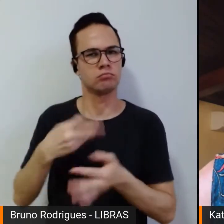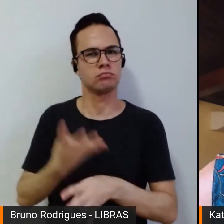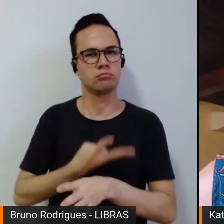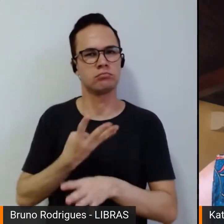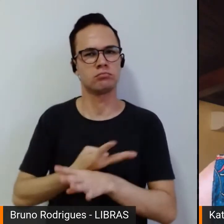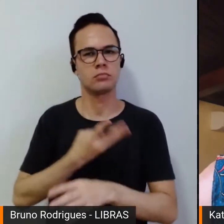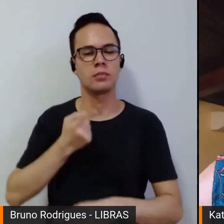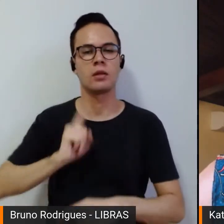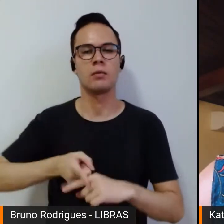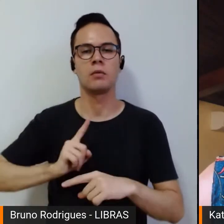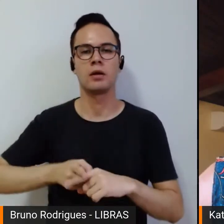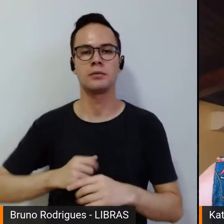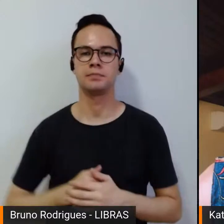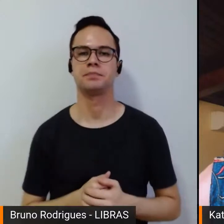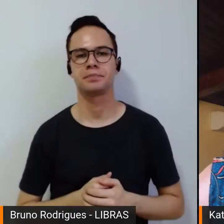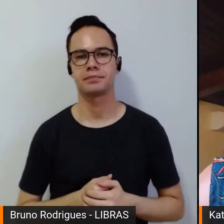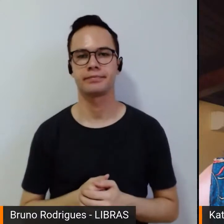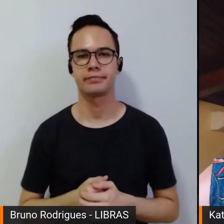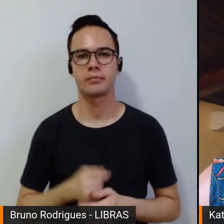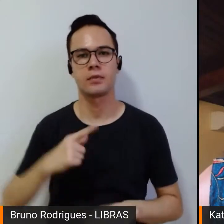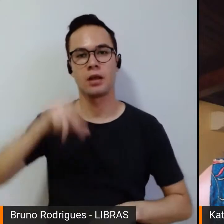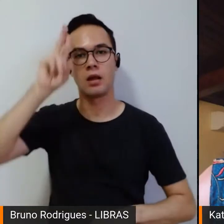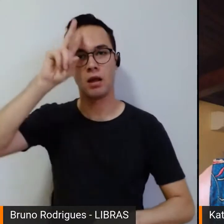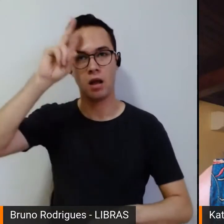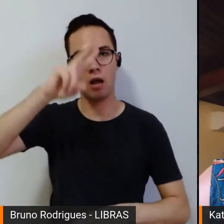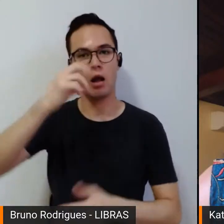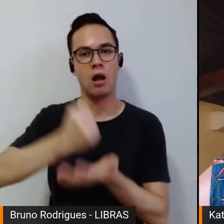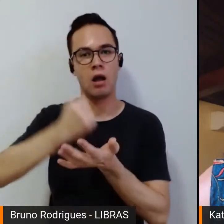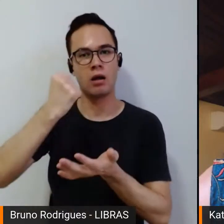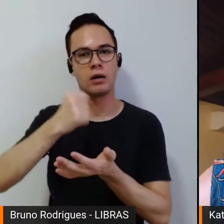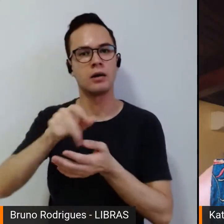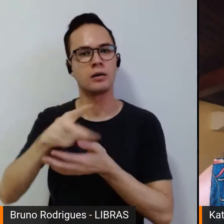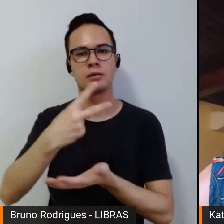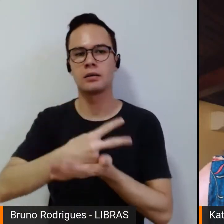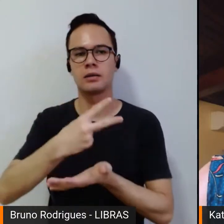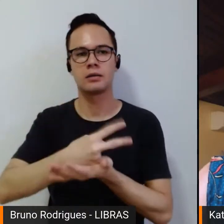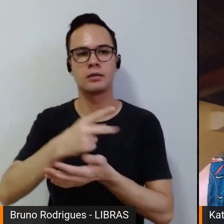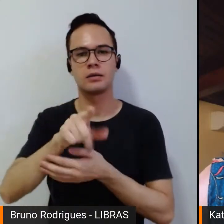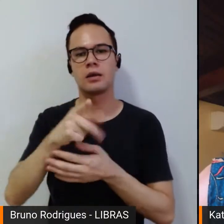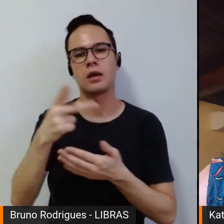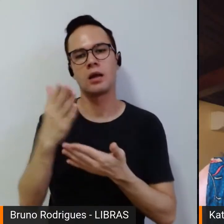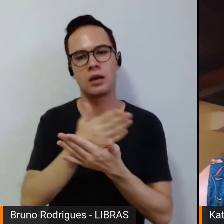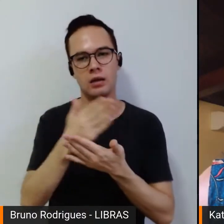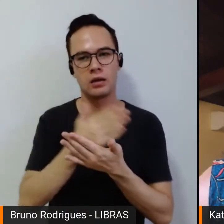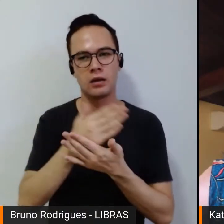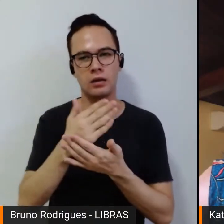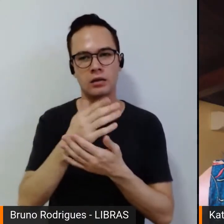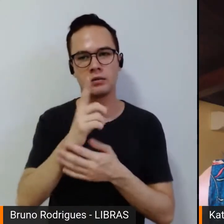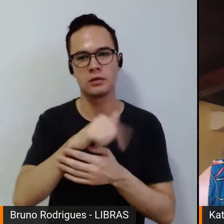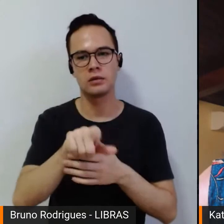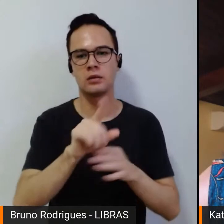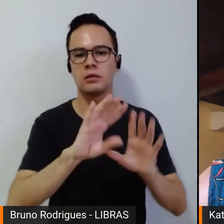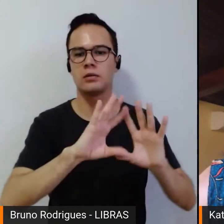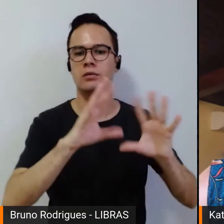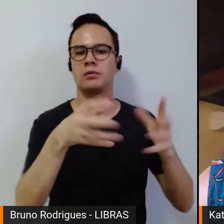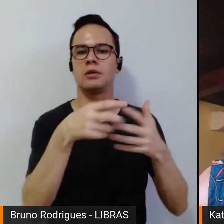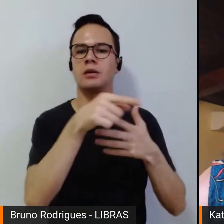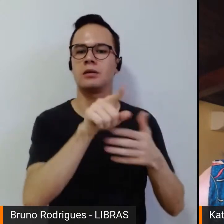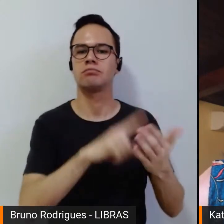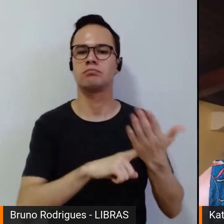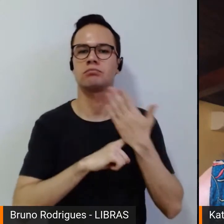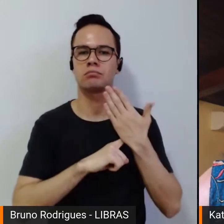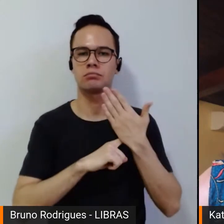a história oficial ela sempre deixa de fora a massa que contribui